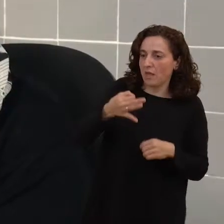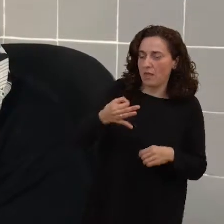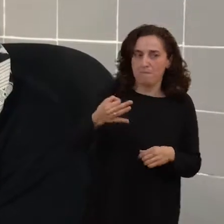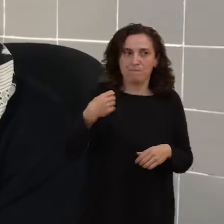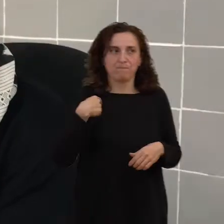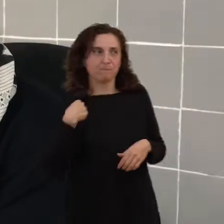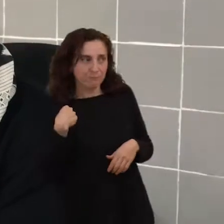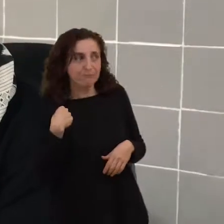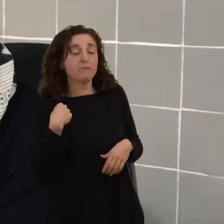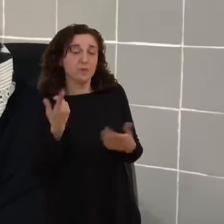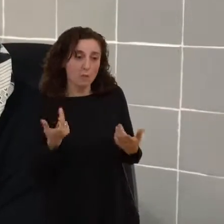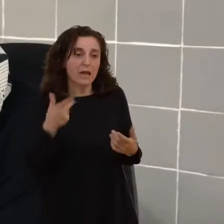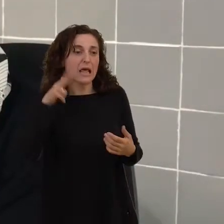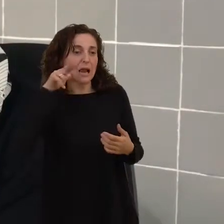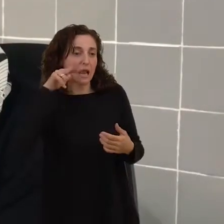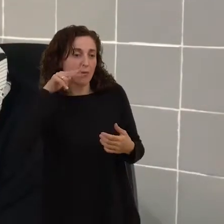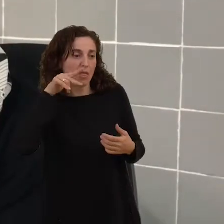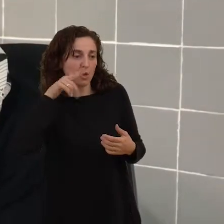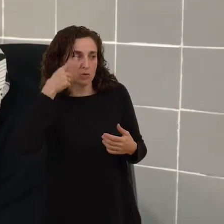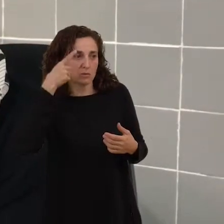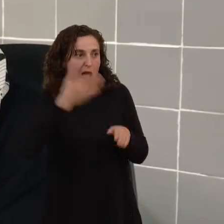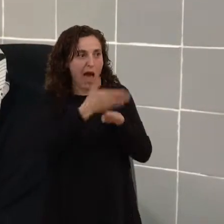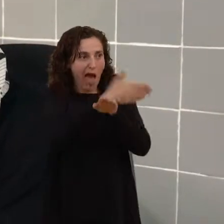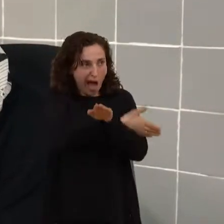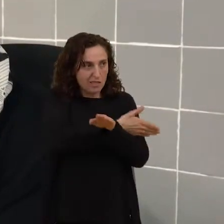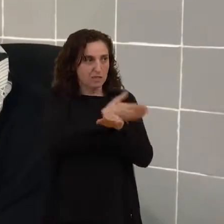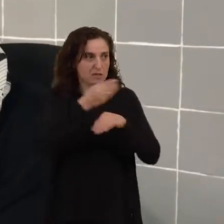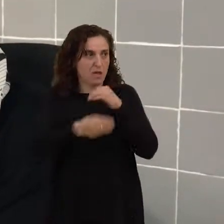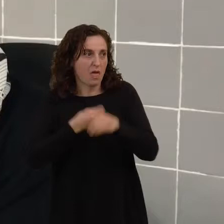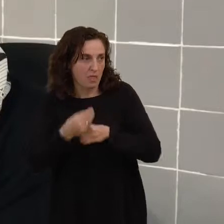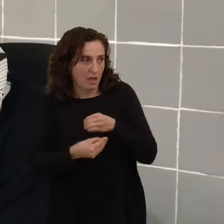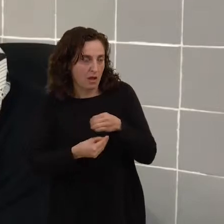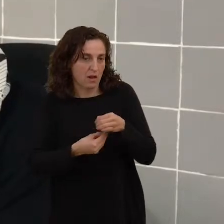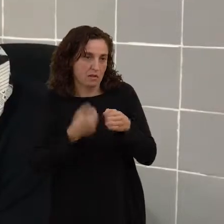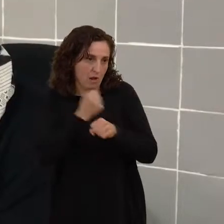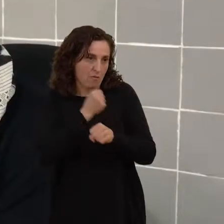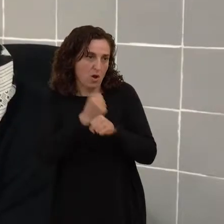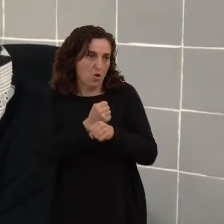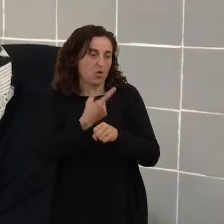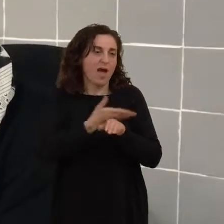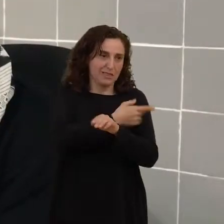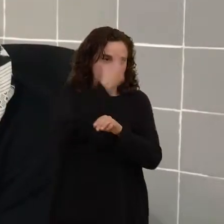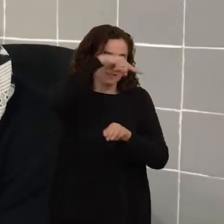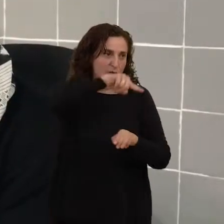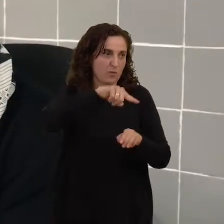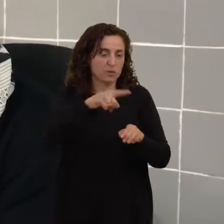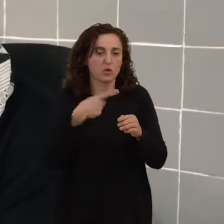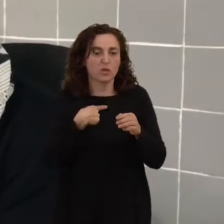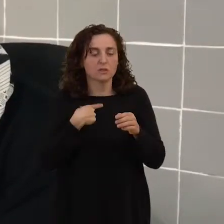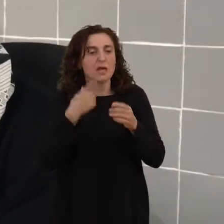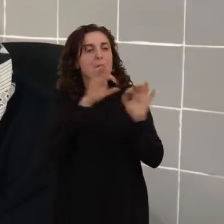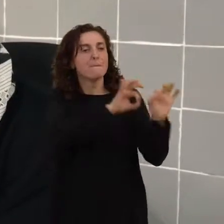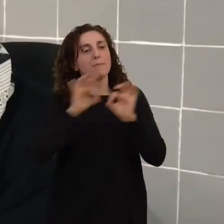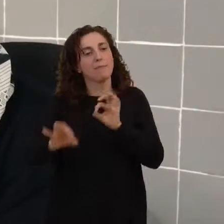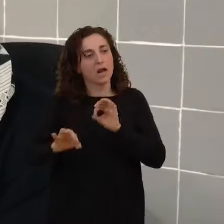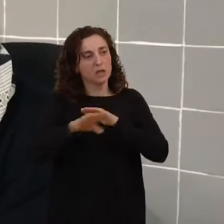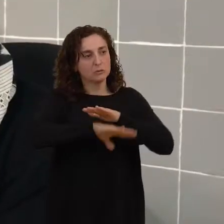Tú antes de hacer un programa ya sabes que vas a hacer ese programa, con lo cual tú te haces la base de datos, te informas sobre lo que vas a hablar,